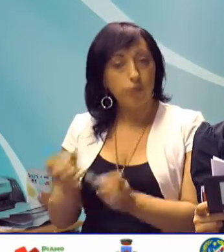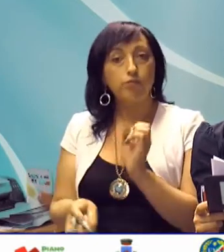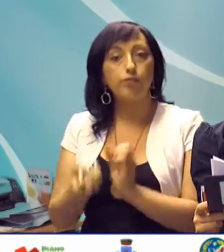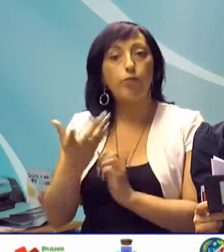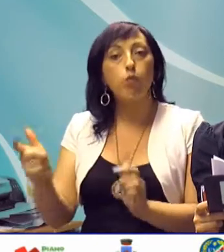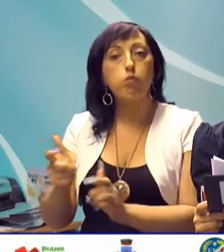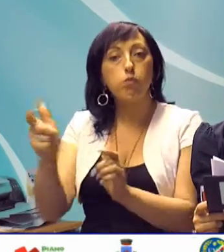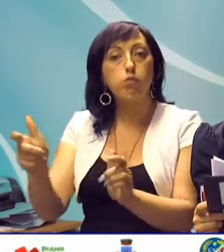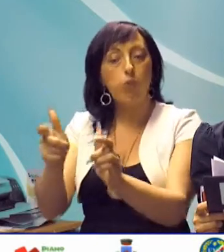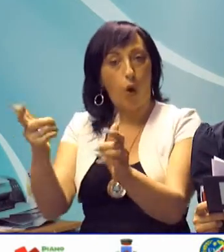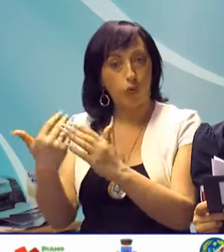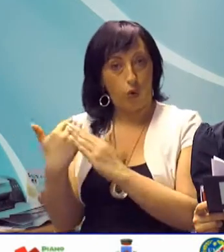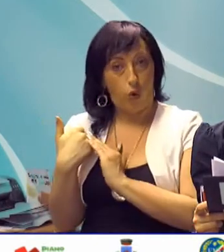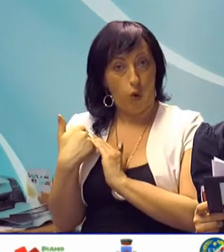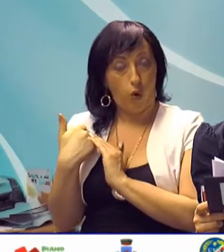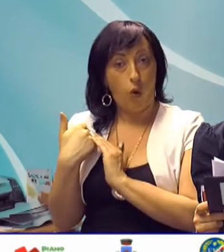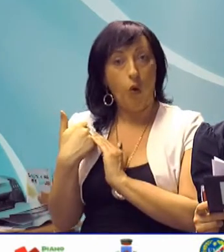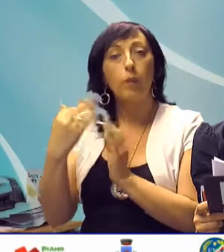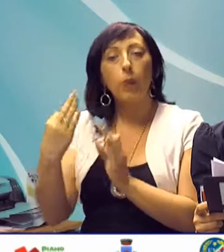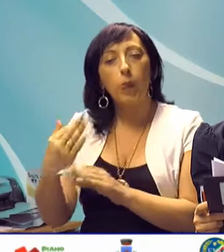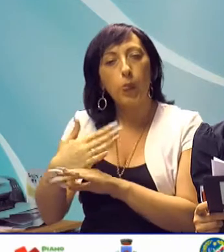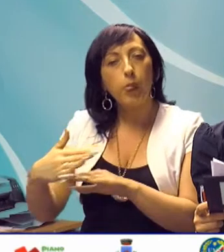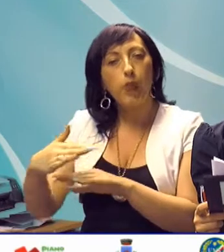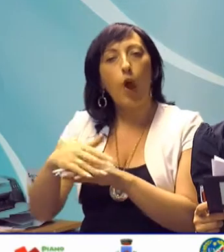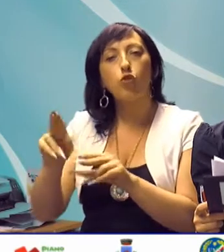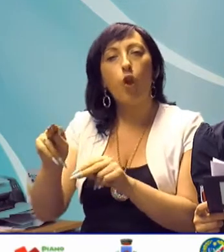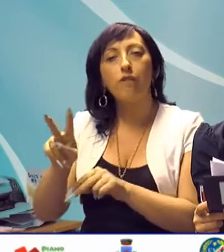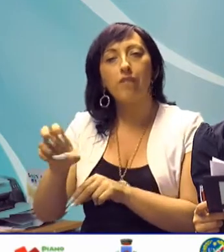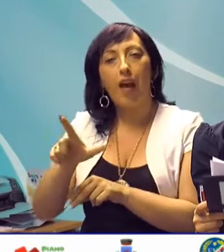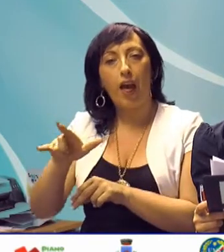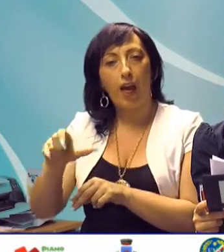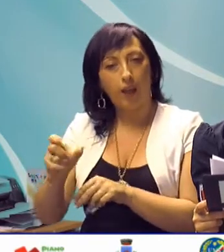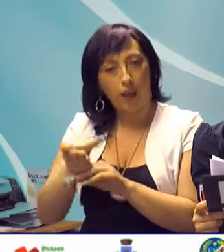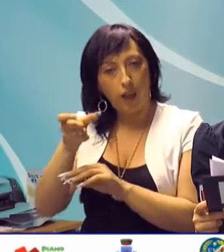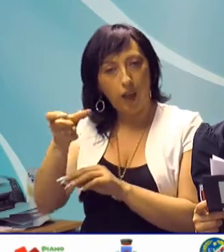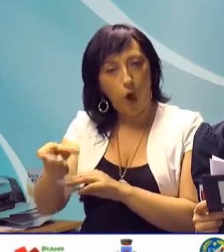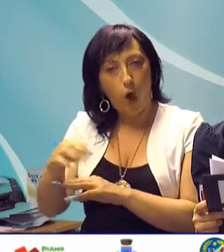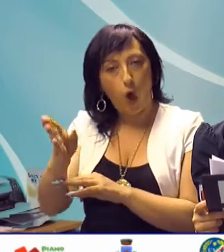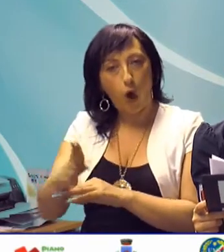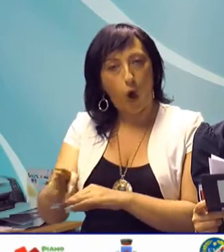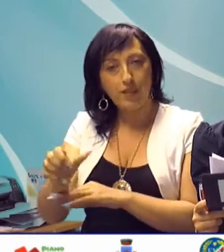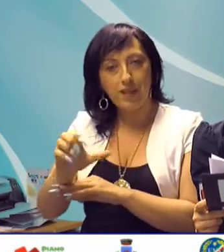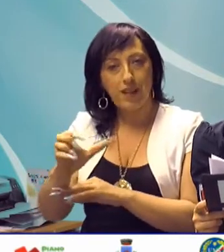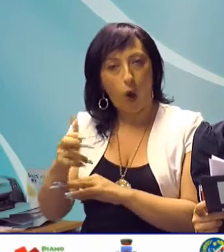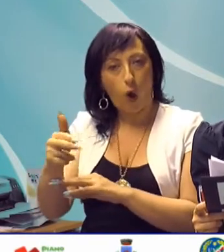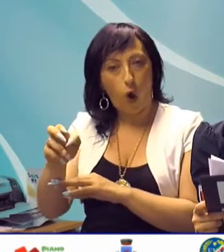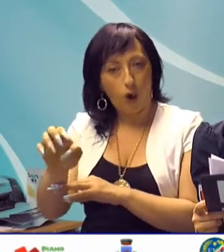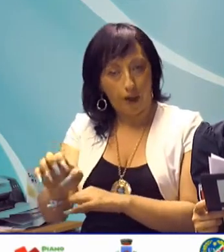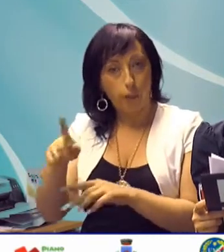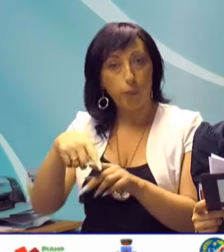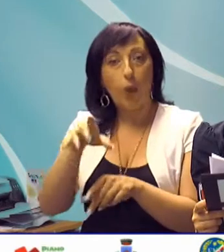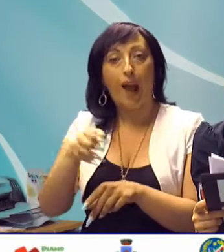boschivi colposi divampati nei comuni di Noviveglia in località Costa di Saccone e